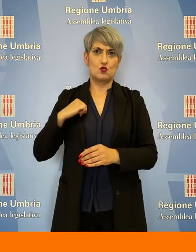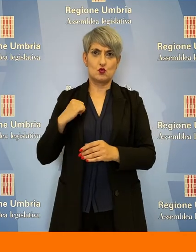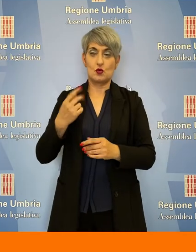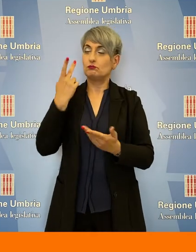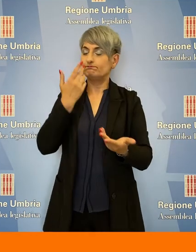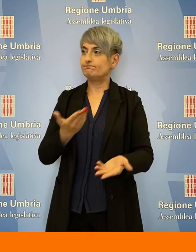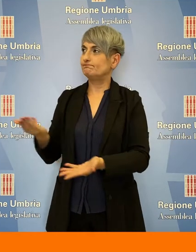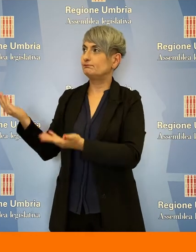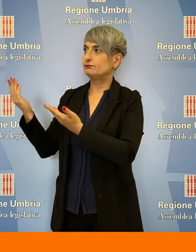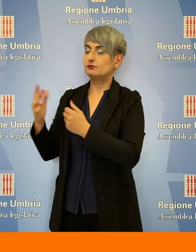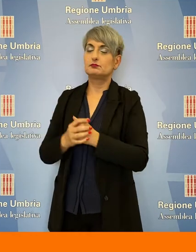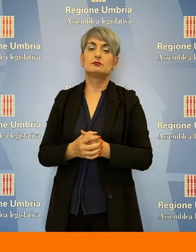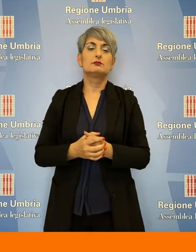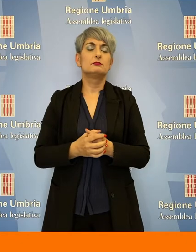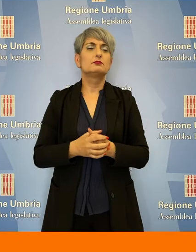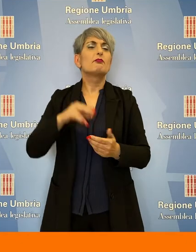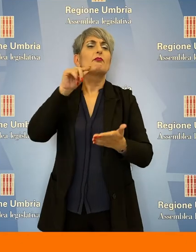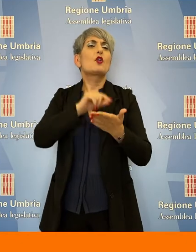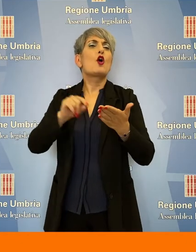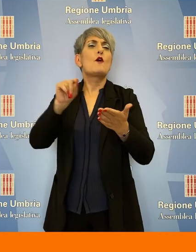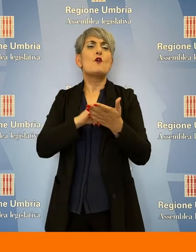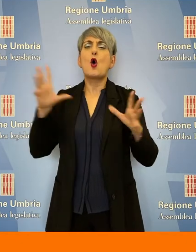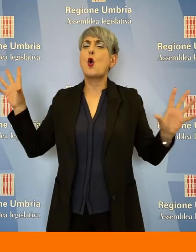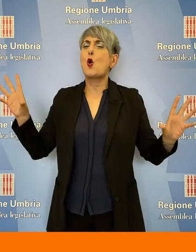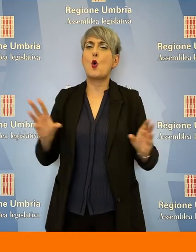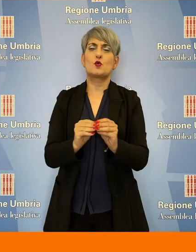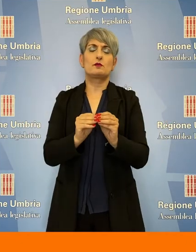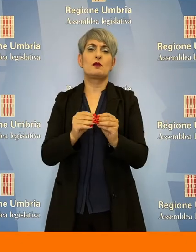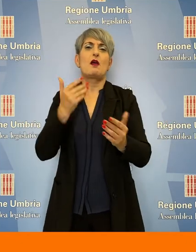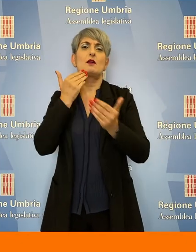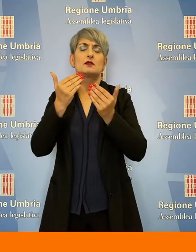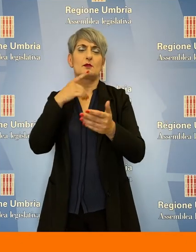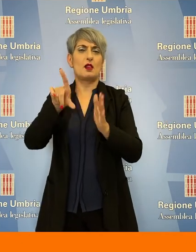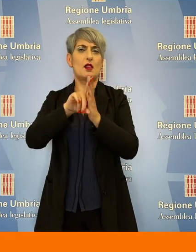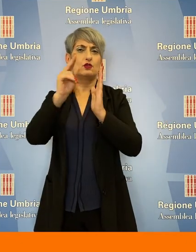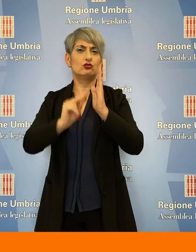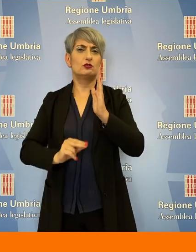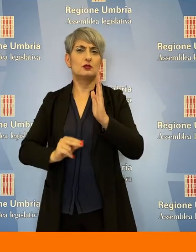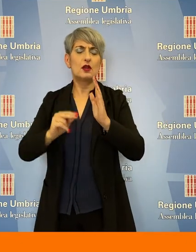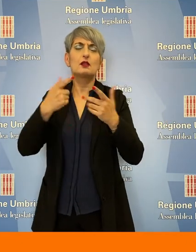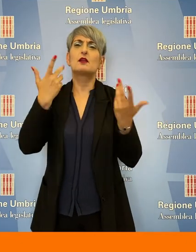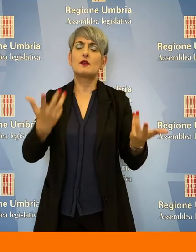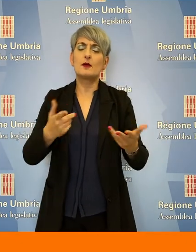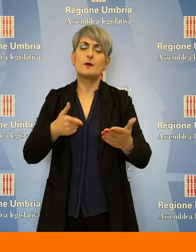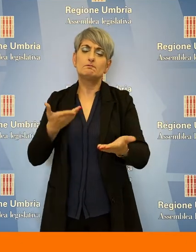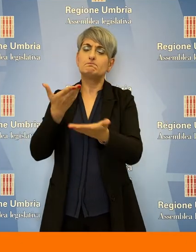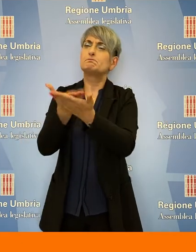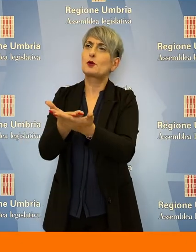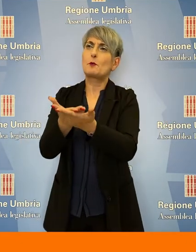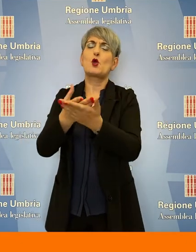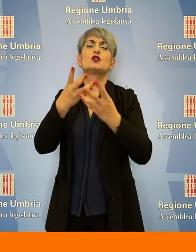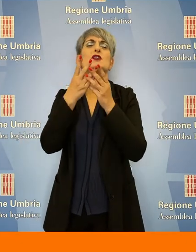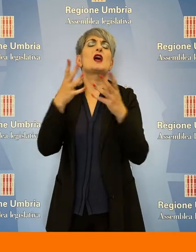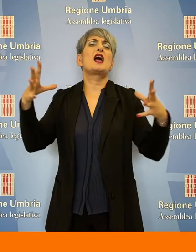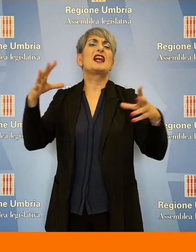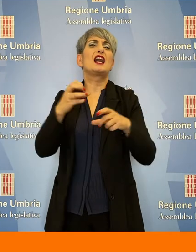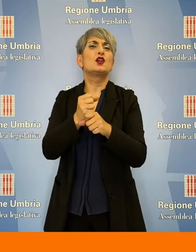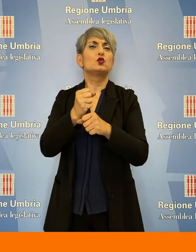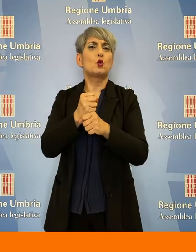Con voto unanime, l'Assemblea legislativa ha dato il via libera a una proposta di risoluzione promossa unitariamente dalla Seconda Commissione